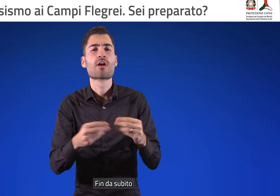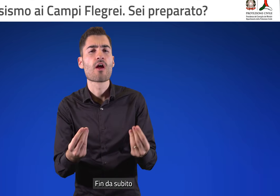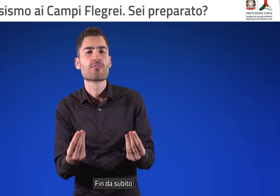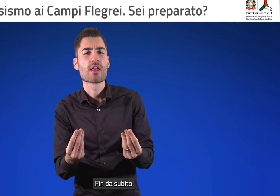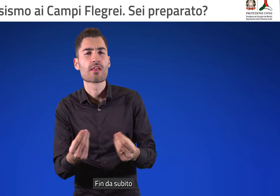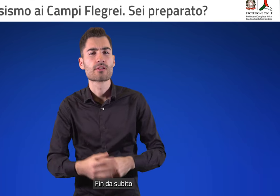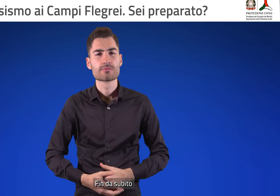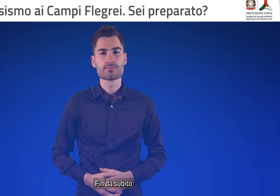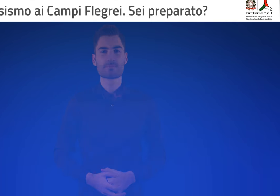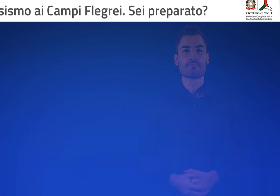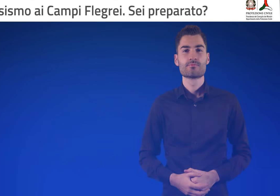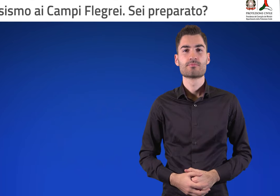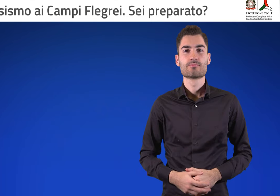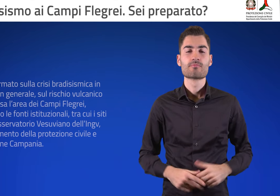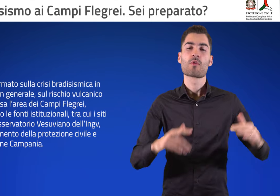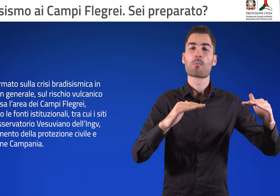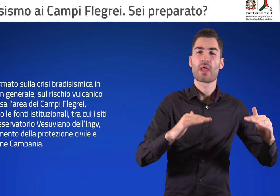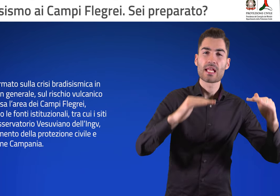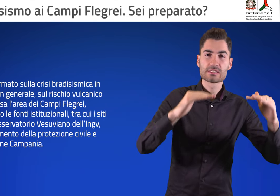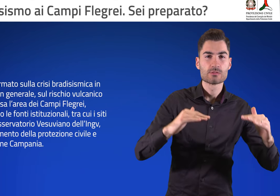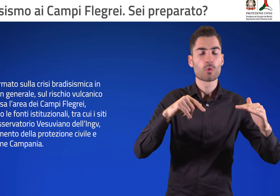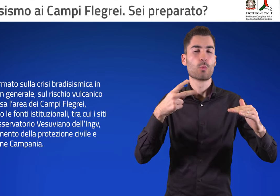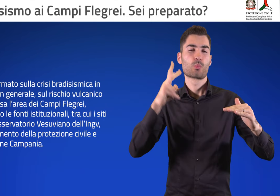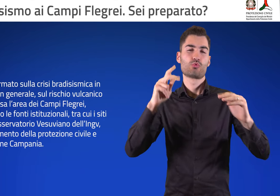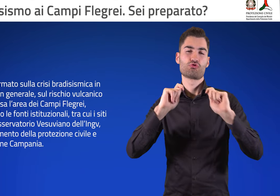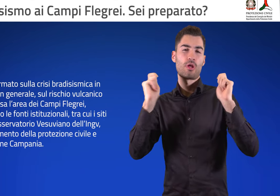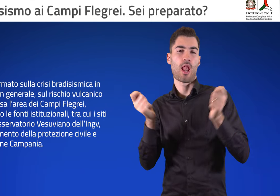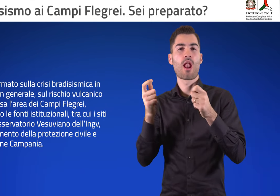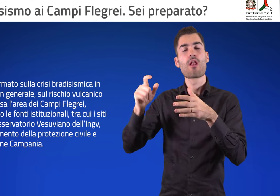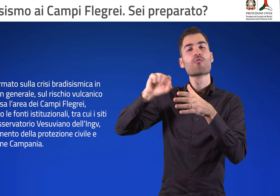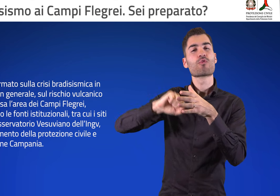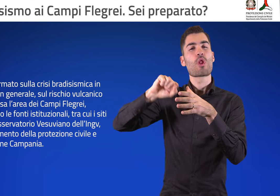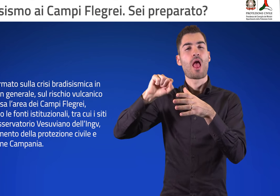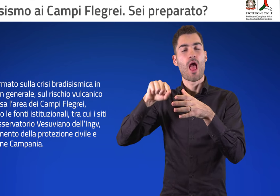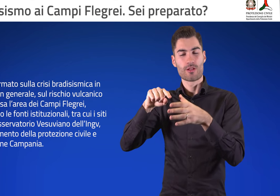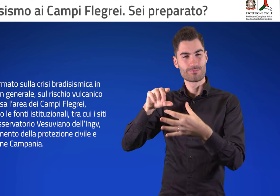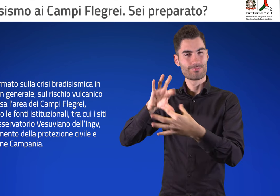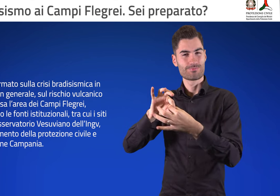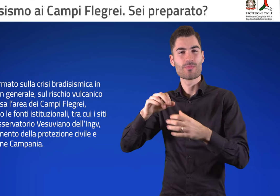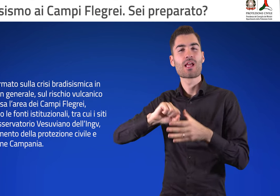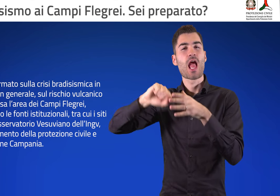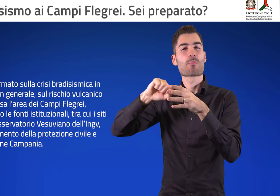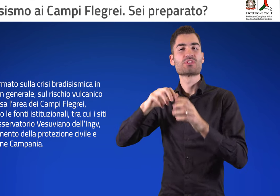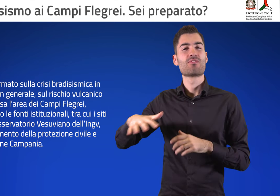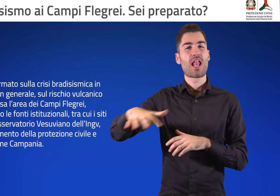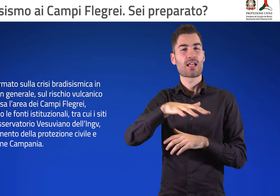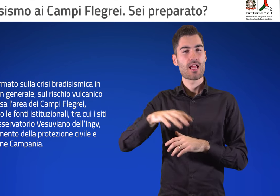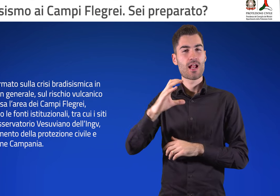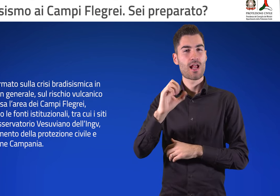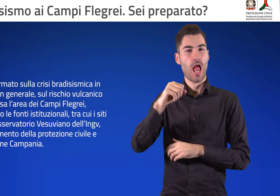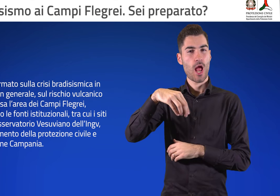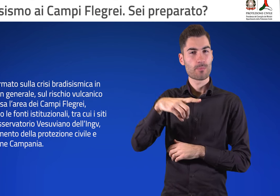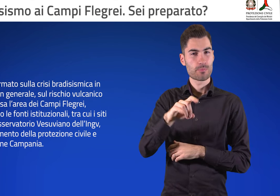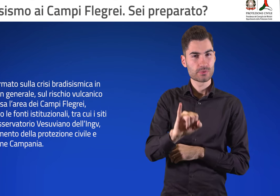Fin da subito. Tieniti informato sulla crisi bradisismica in atto e più in generale sul